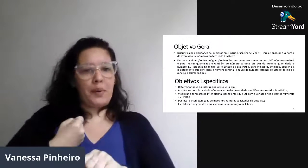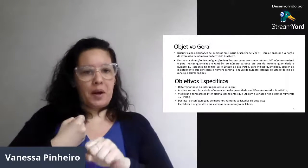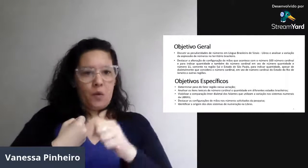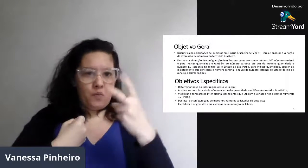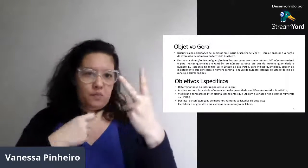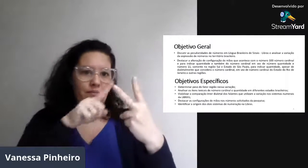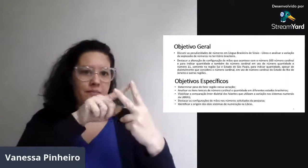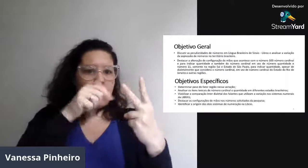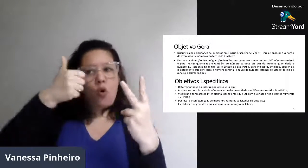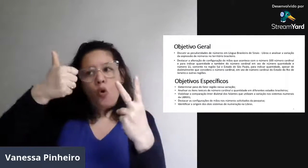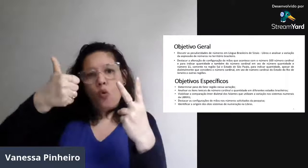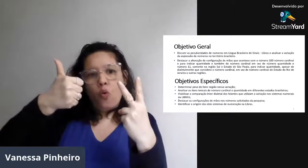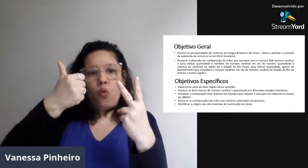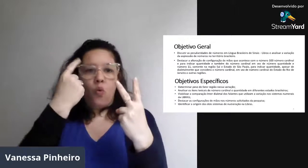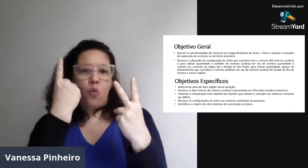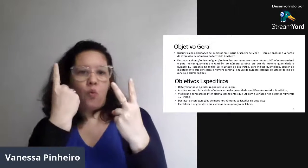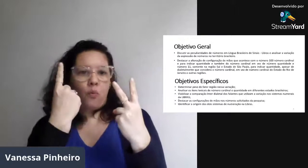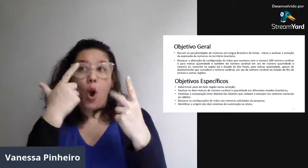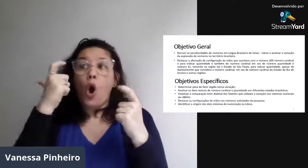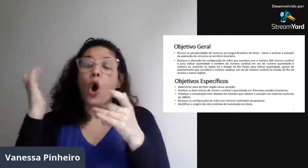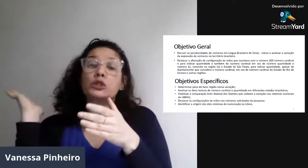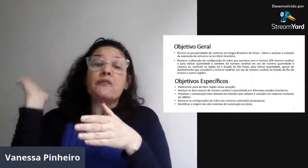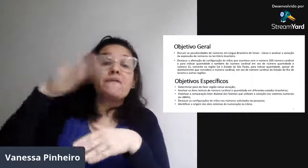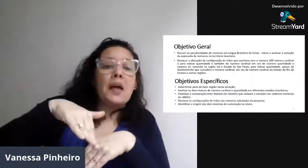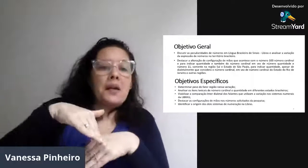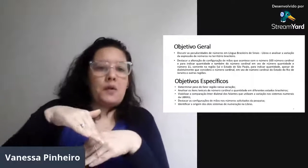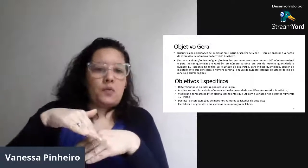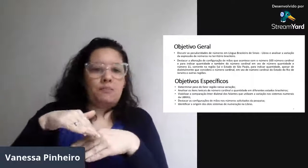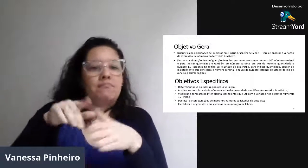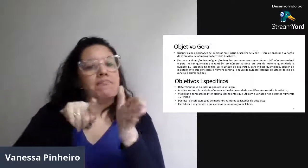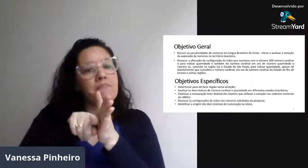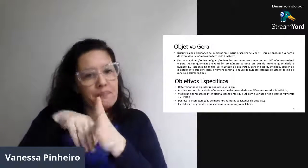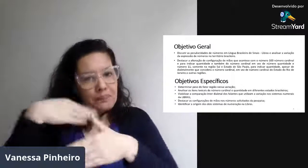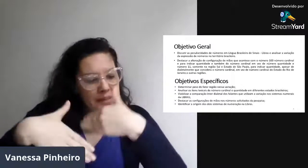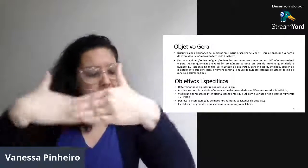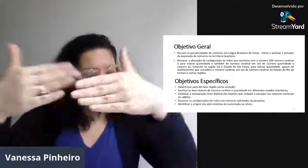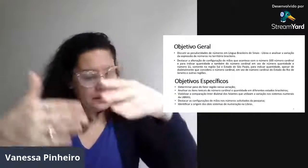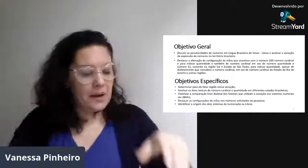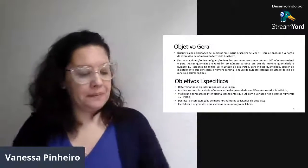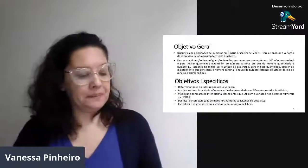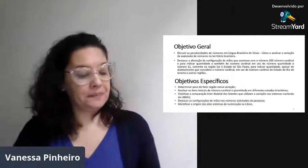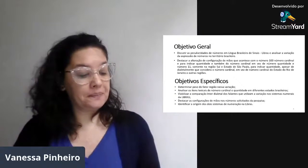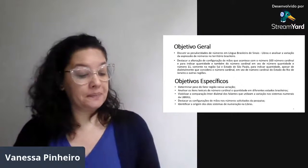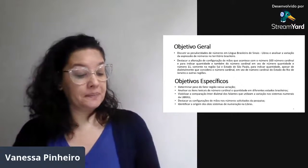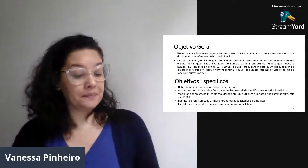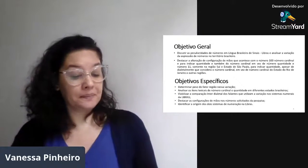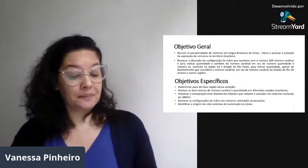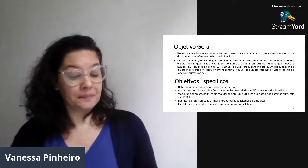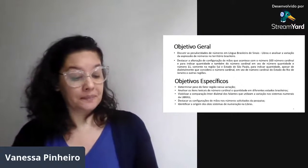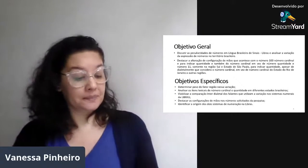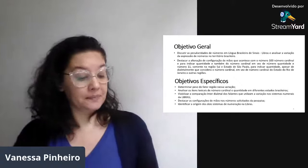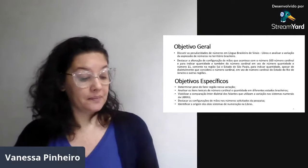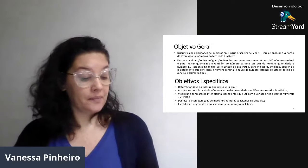Esse sistema numérico. Esse 1 ou esse 1? De onde veio, como começou a fazer essa pesquisa também.